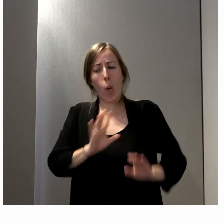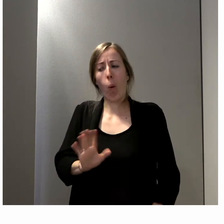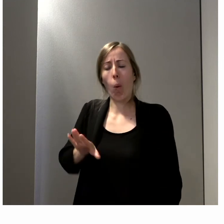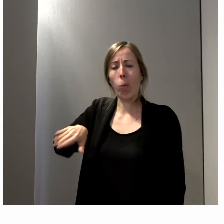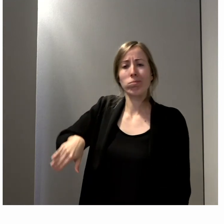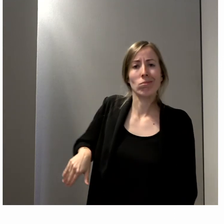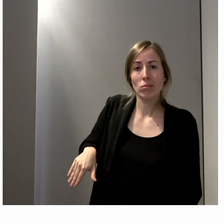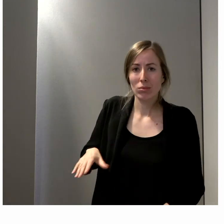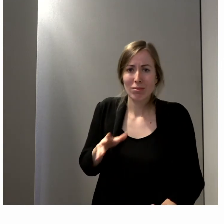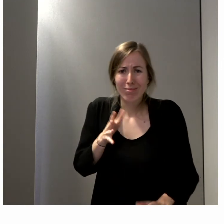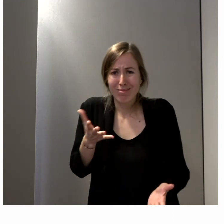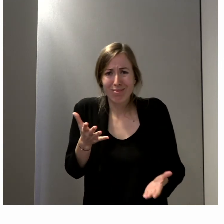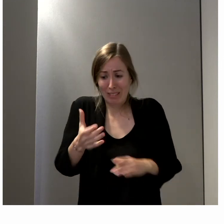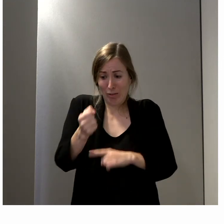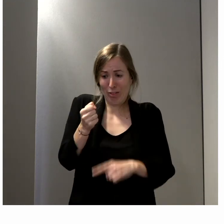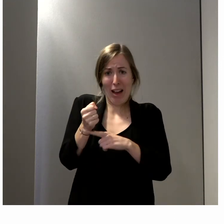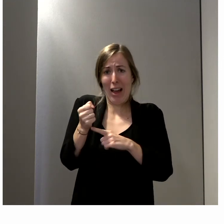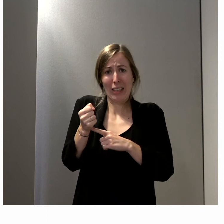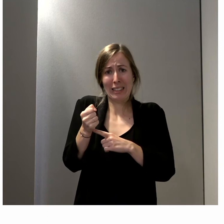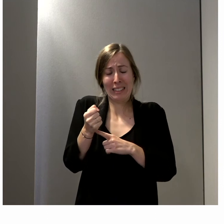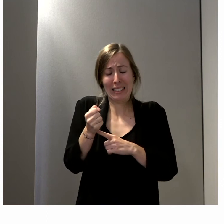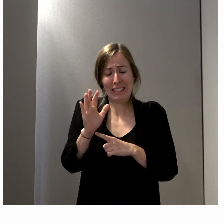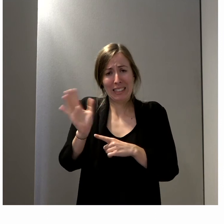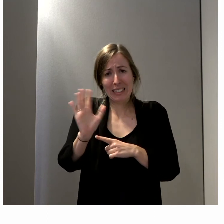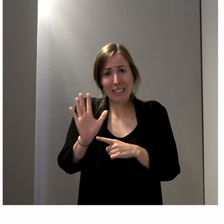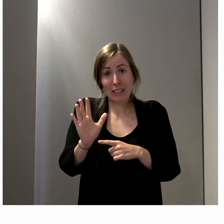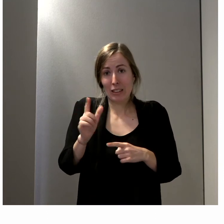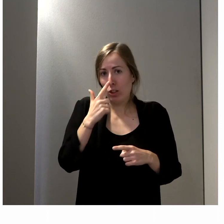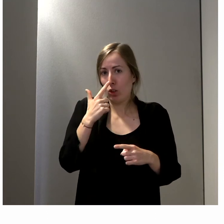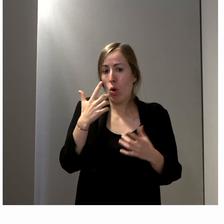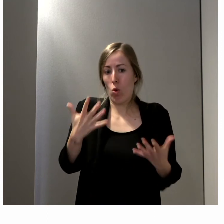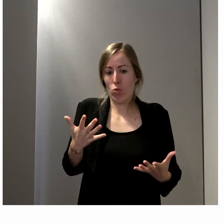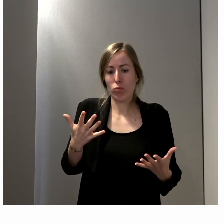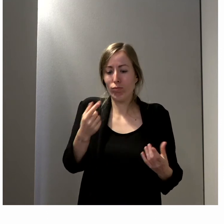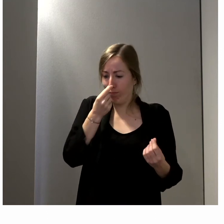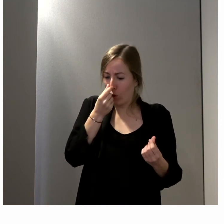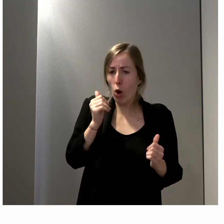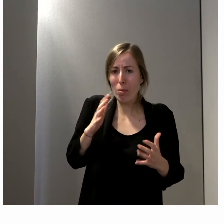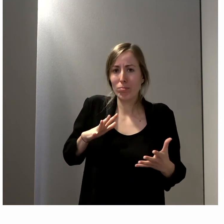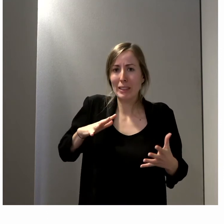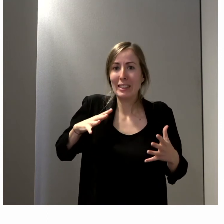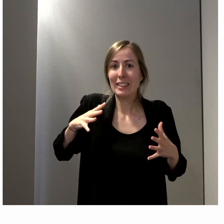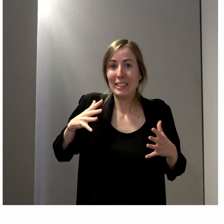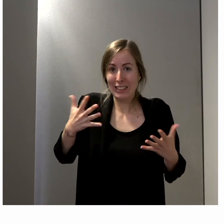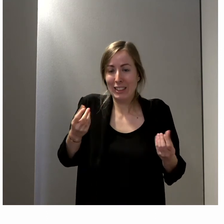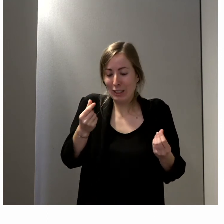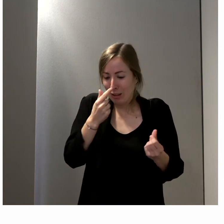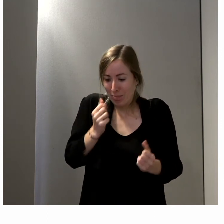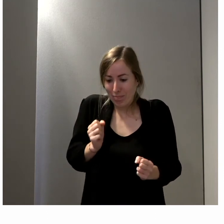il ne pas, il faut, on se freint. Moi, je pense qu'actuellement, il y a une vraie dynamique, malgré tout, pour